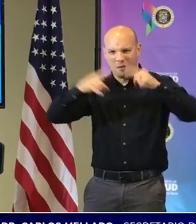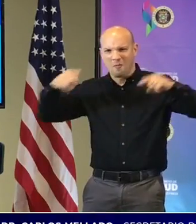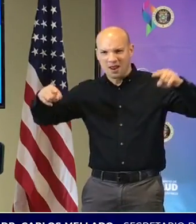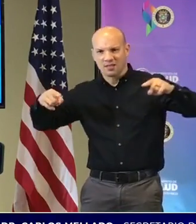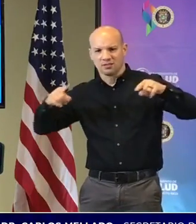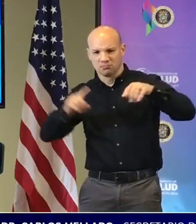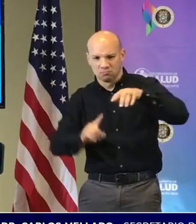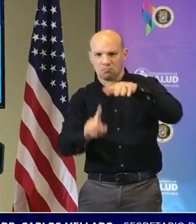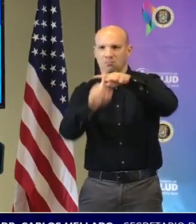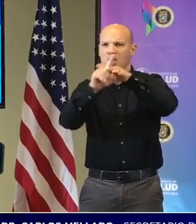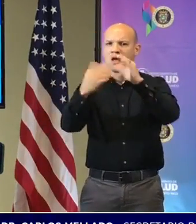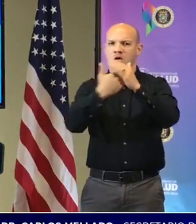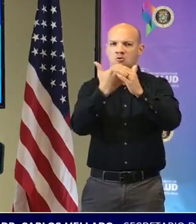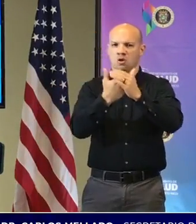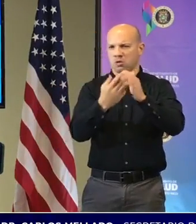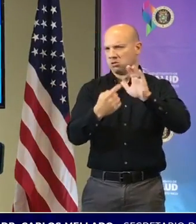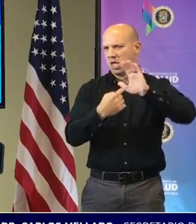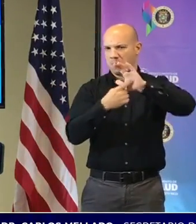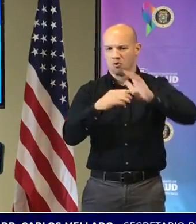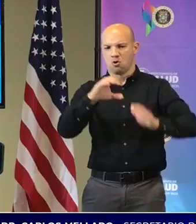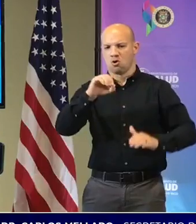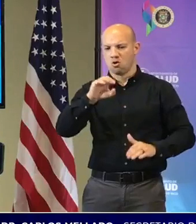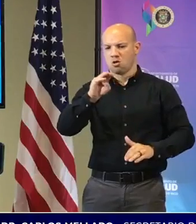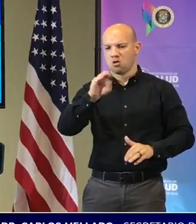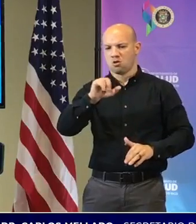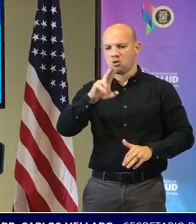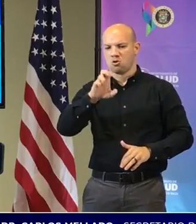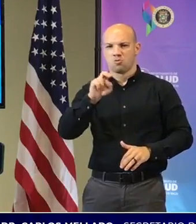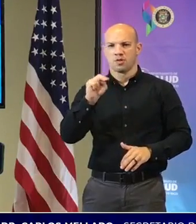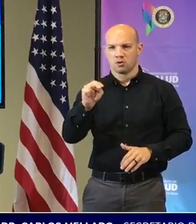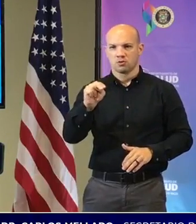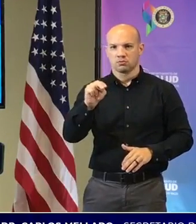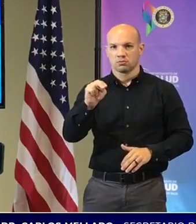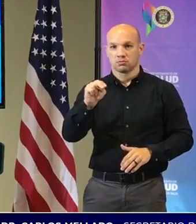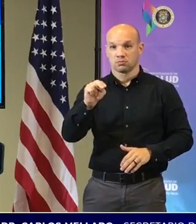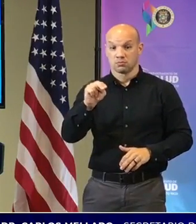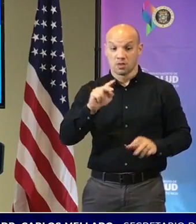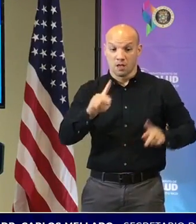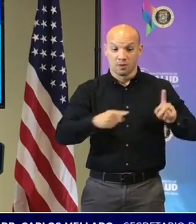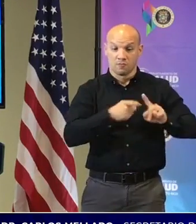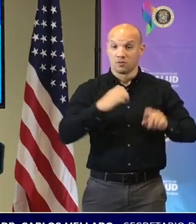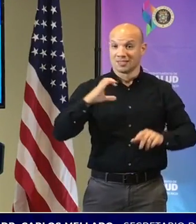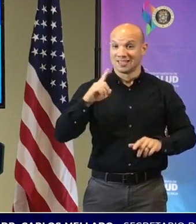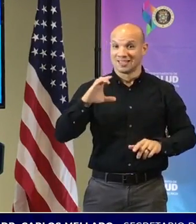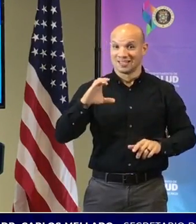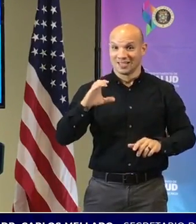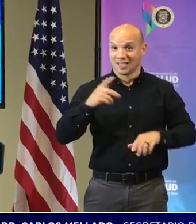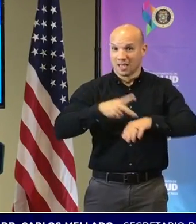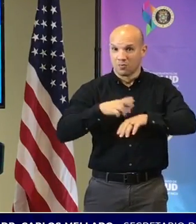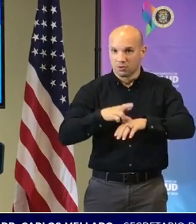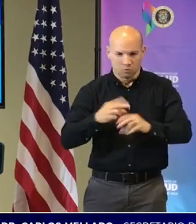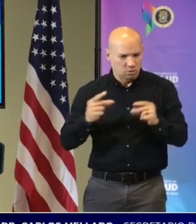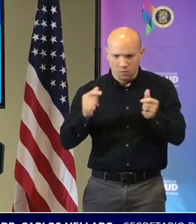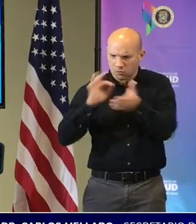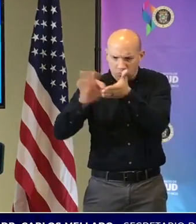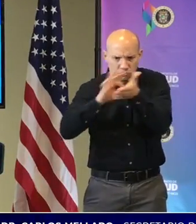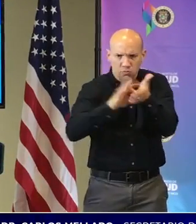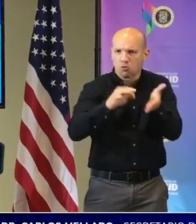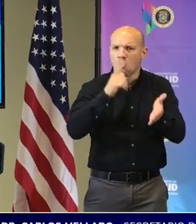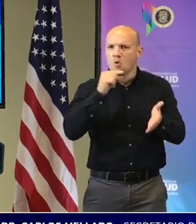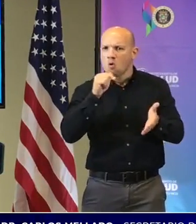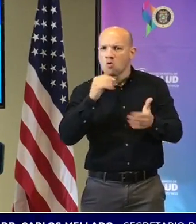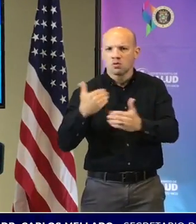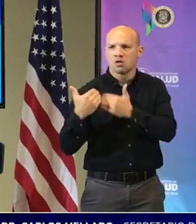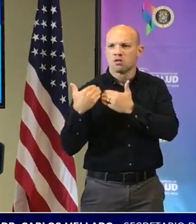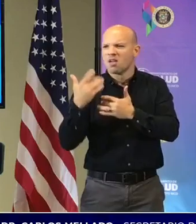la Unicron fue secuenciado por nuestro personal del CDC aquí en Puerto Rico ciertamente el sistema de